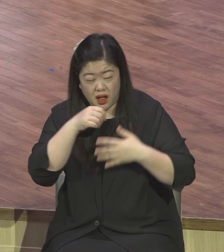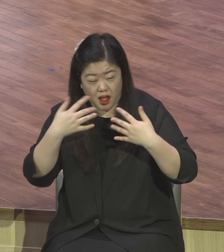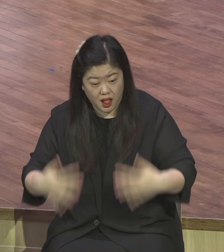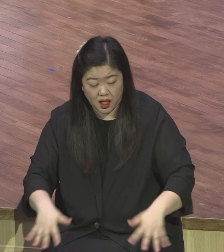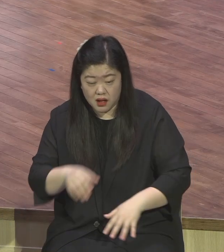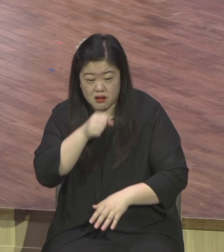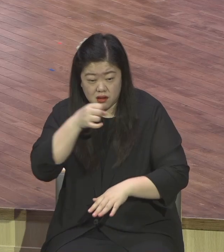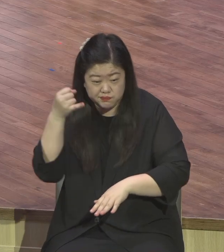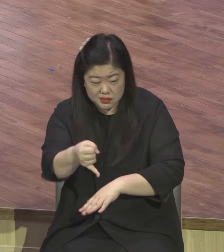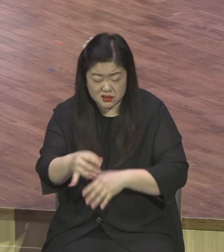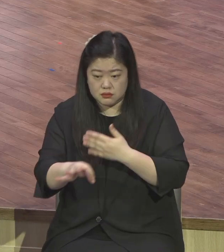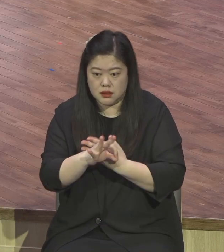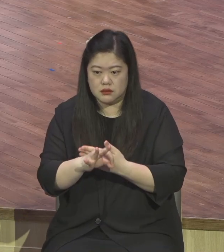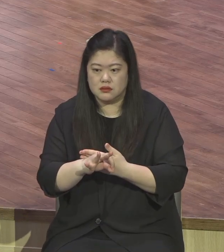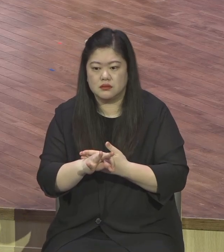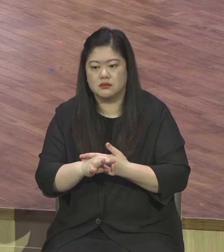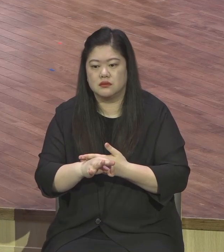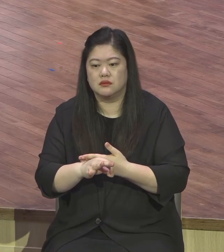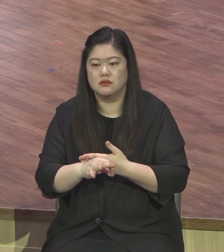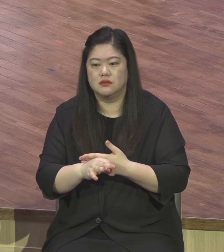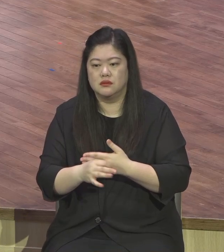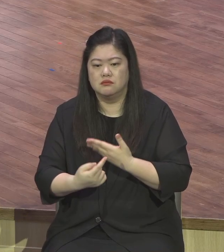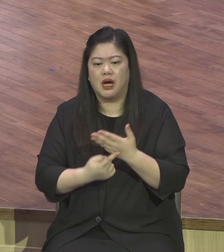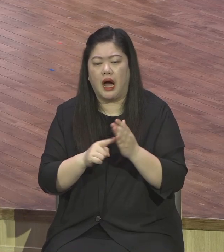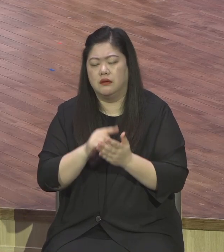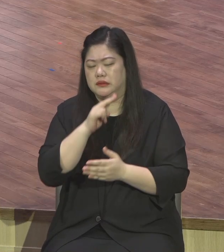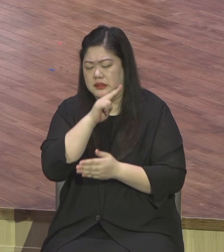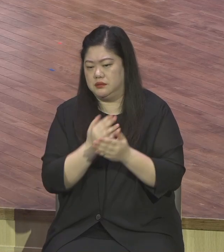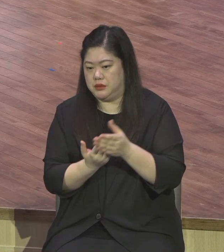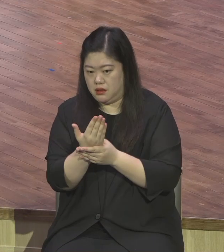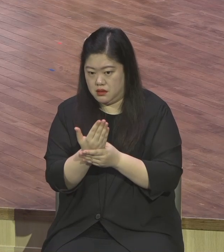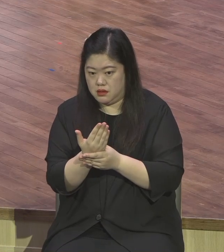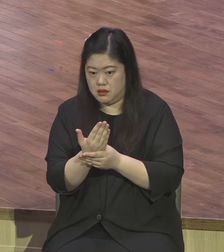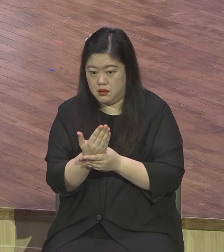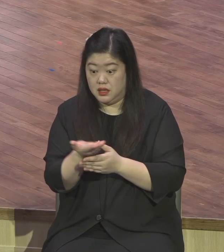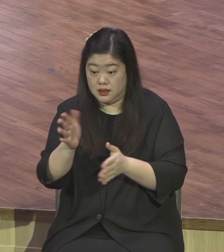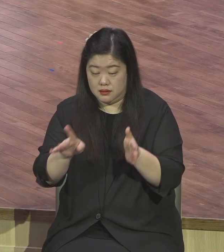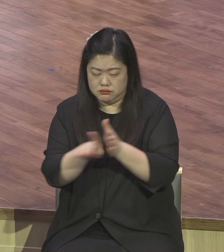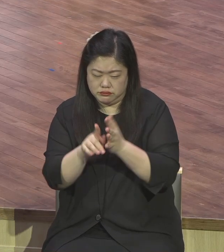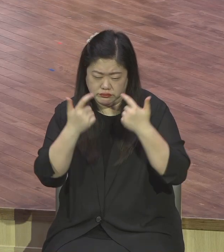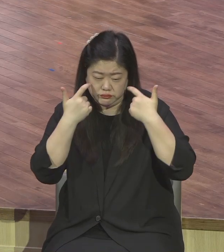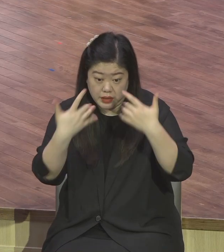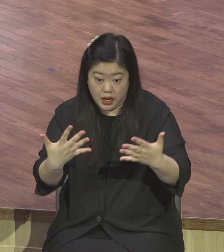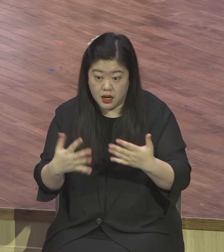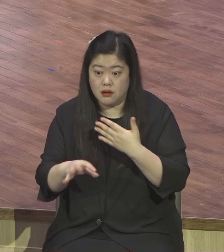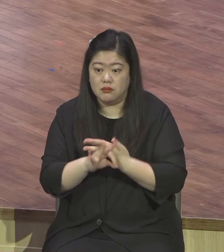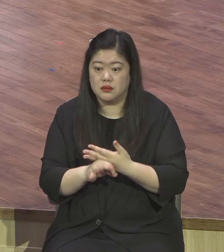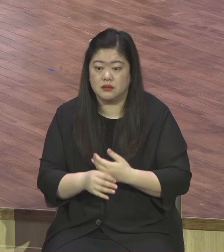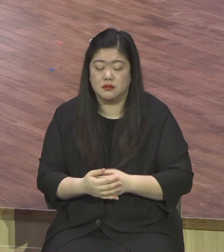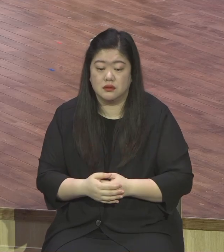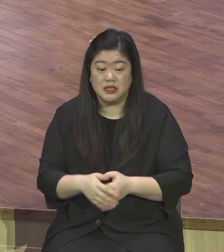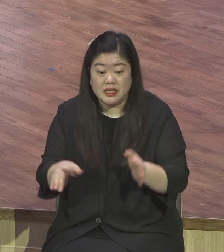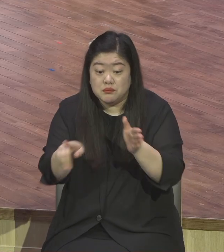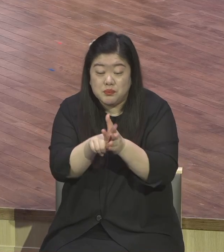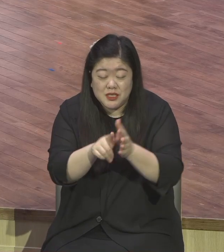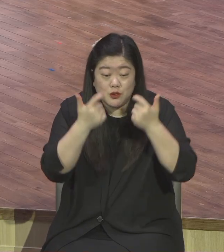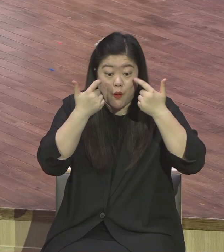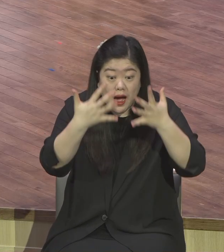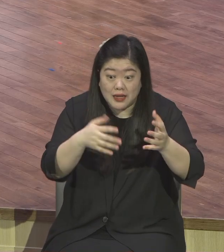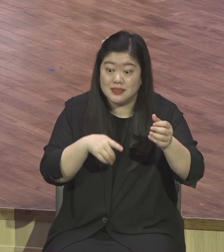믿음이 열매 맺는 데 가장 중요한 키다 믿음 개월에 다녔다 나 중지잖아 그게 중요한 게